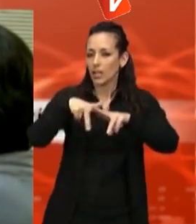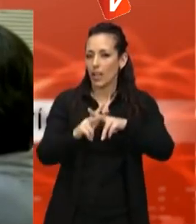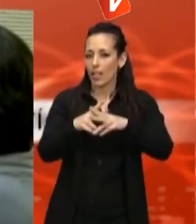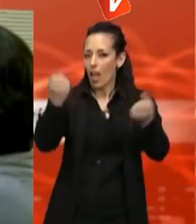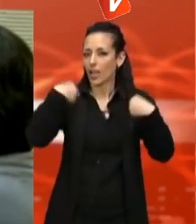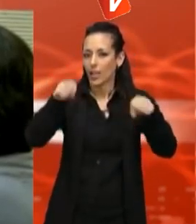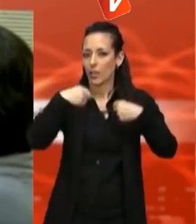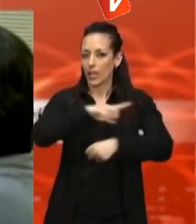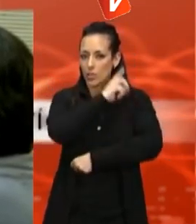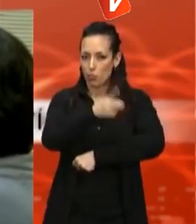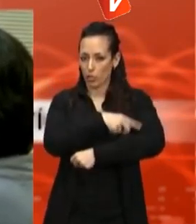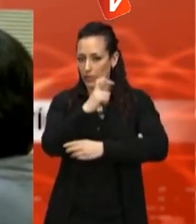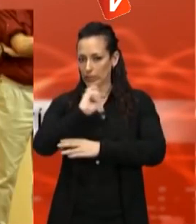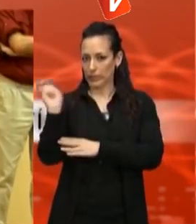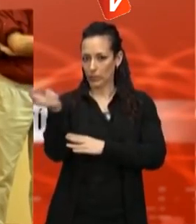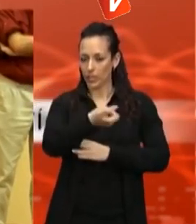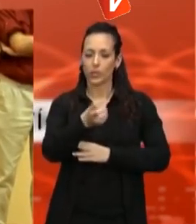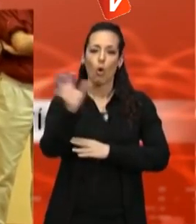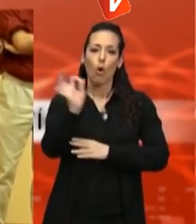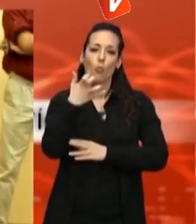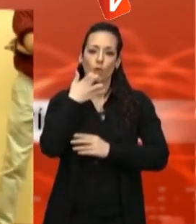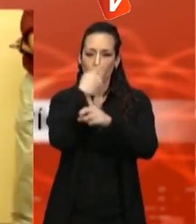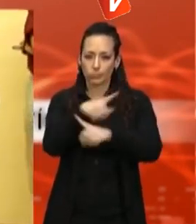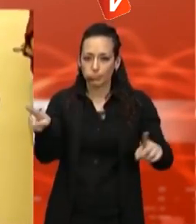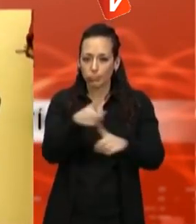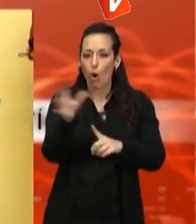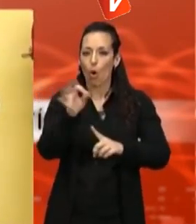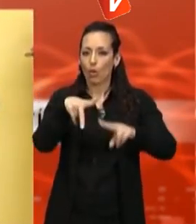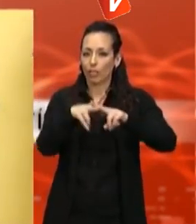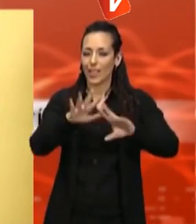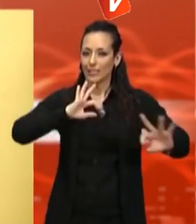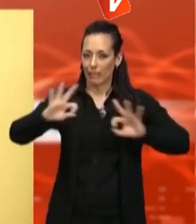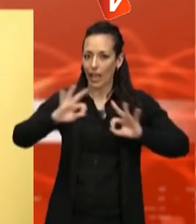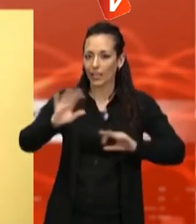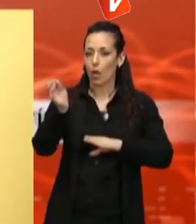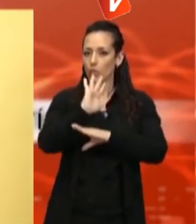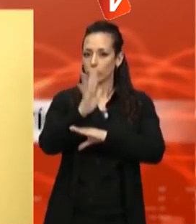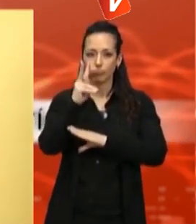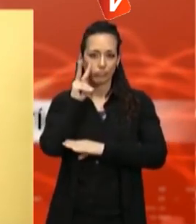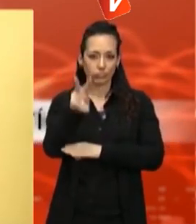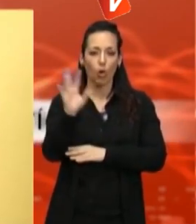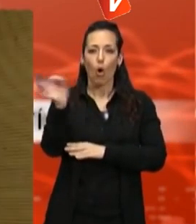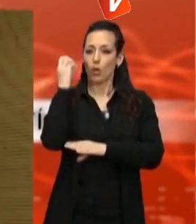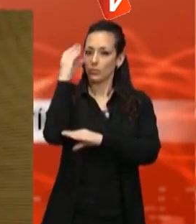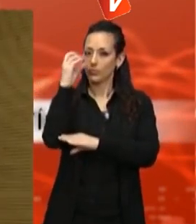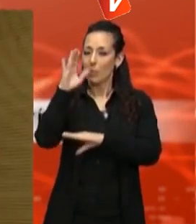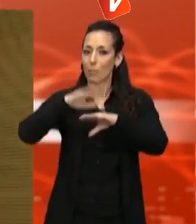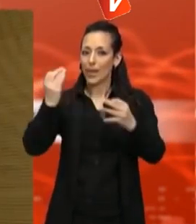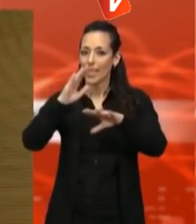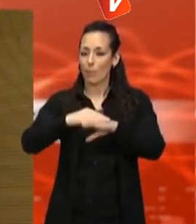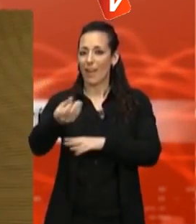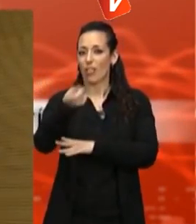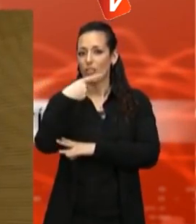esportives. En destaquen concerts de música, tallers de teatre i de ràdio, projeccions de cinema, xerrades sobre prevenció de consum de drogues,